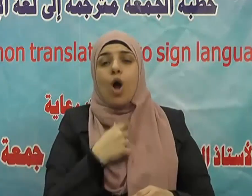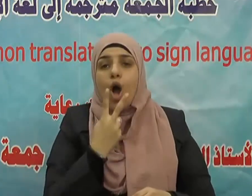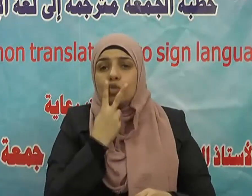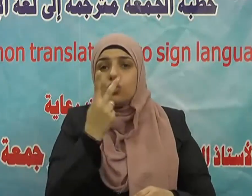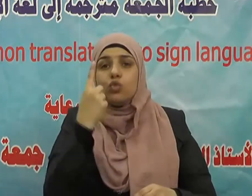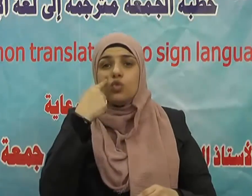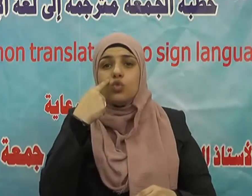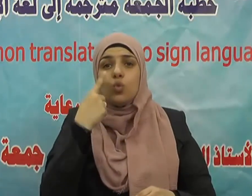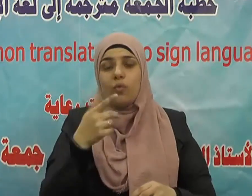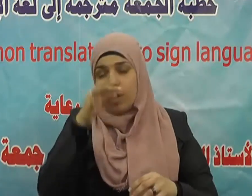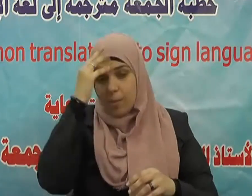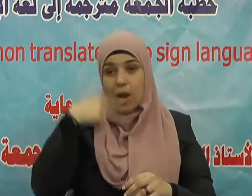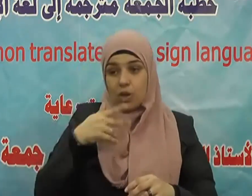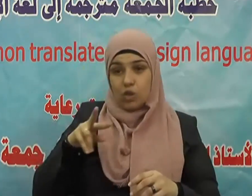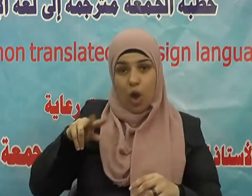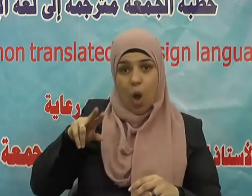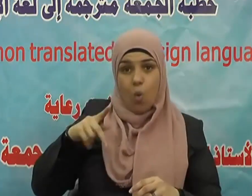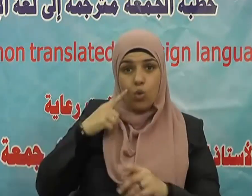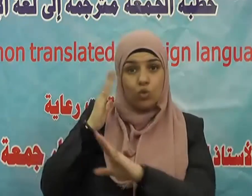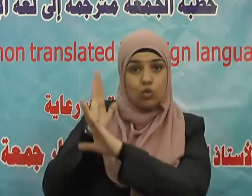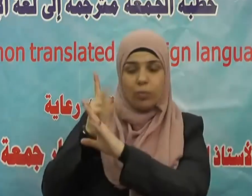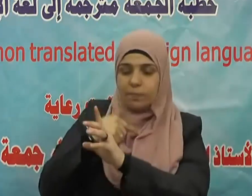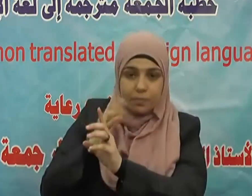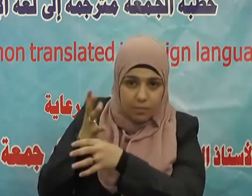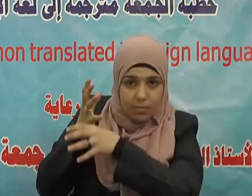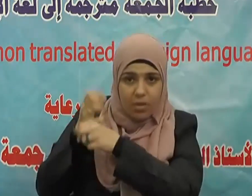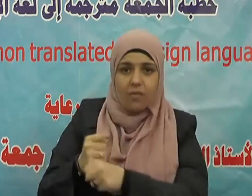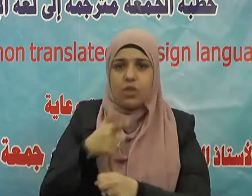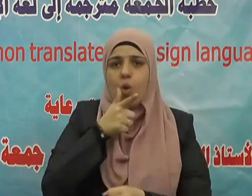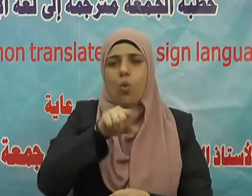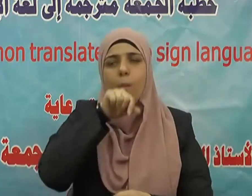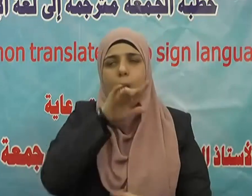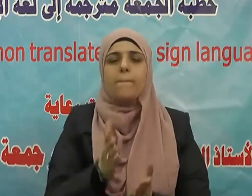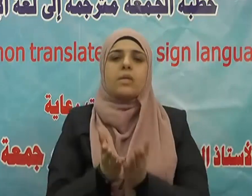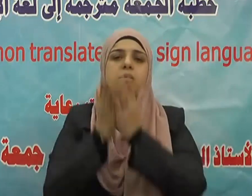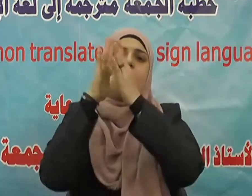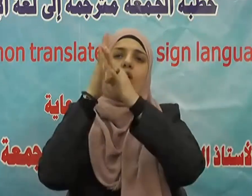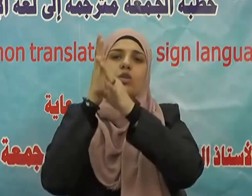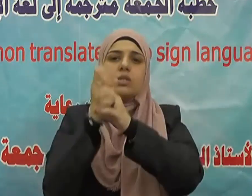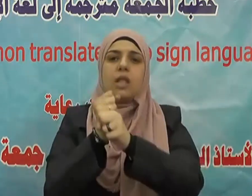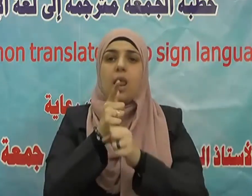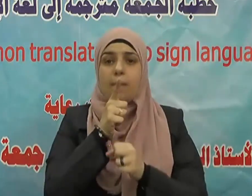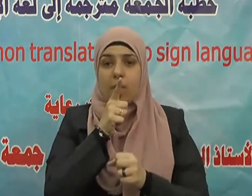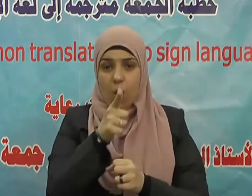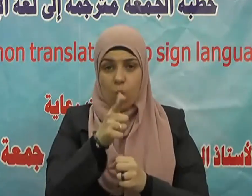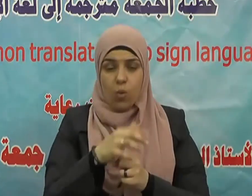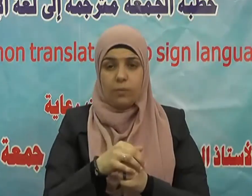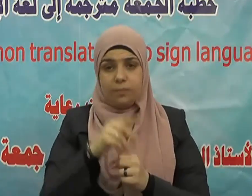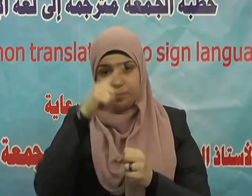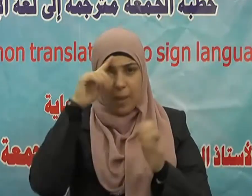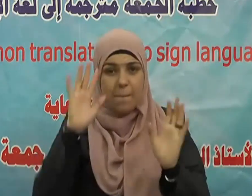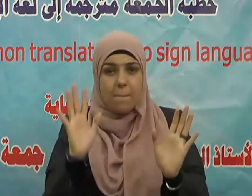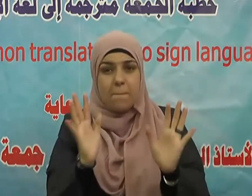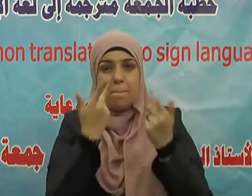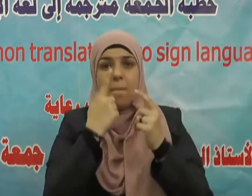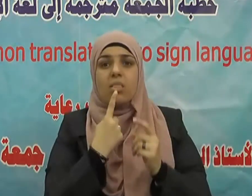قالوا الله ورسوله أعلم قال ذكرك أخاك بما يكره قيل